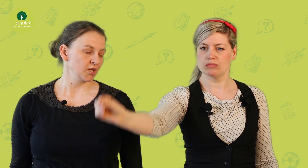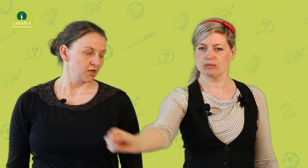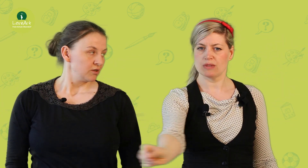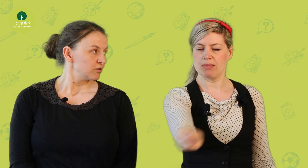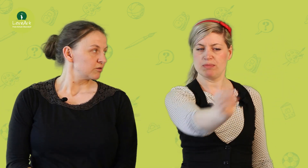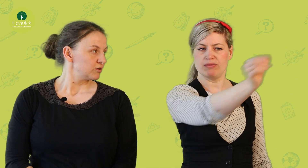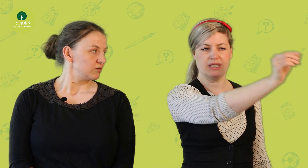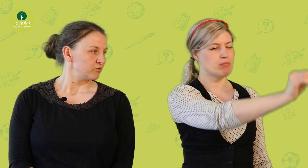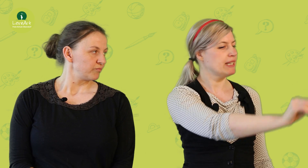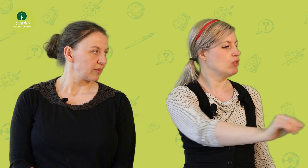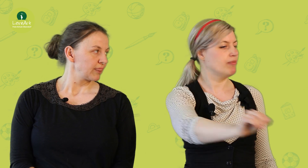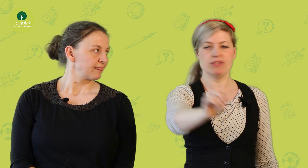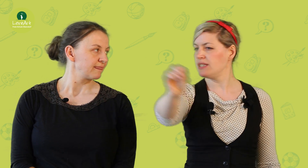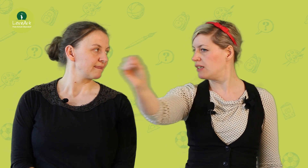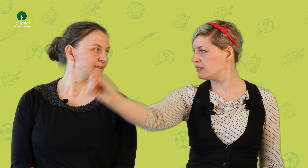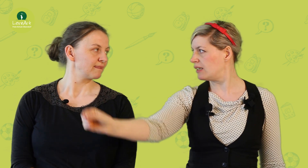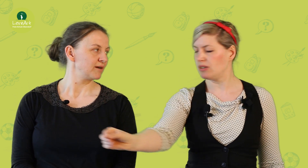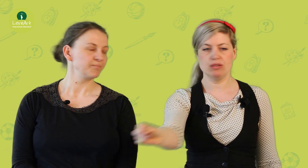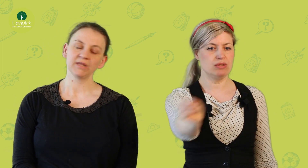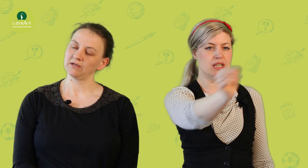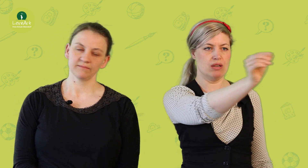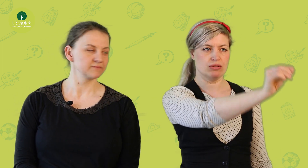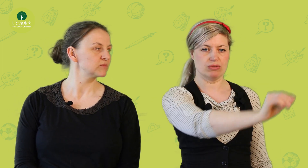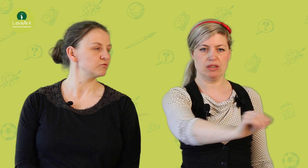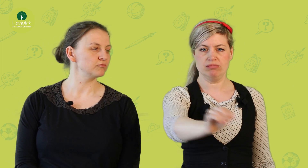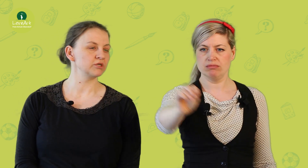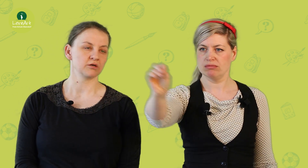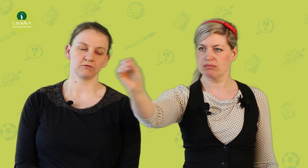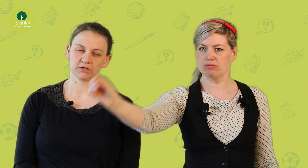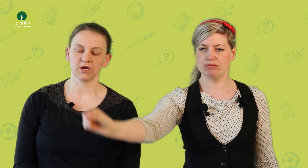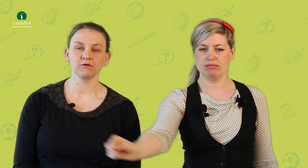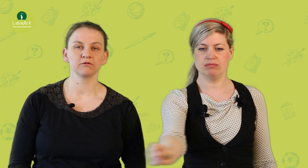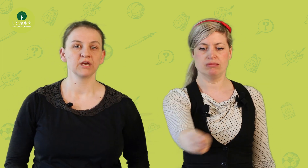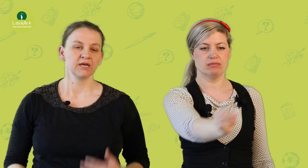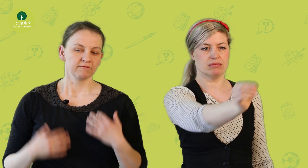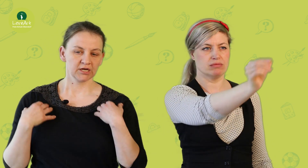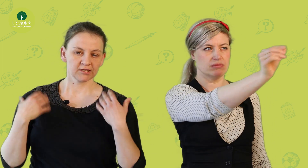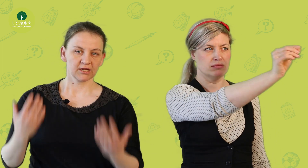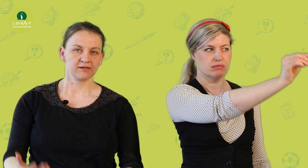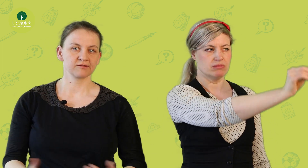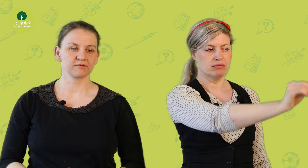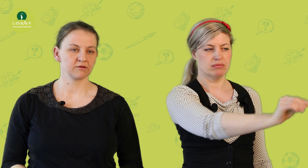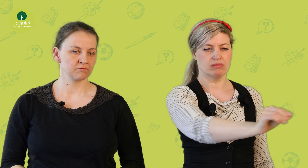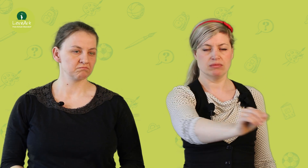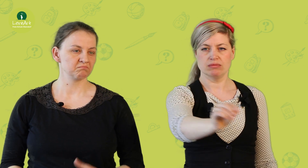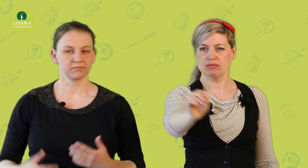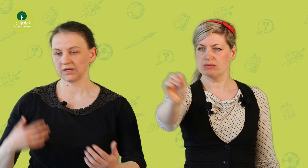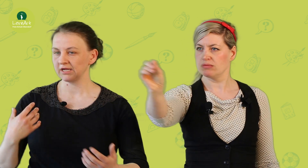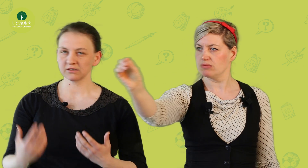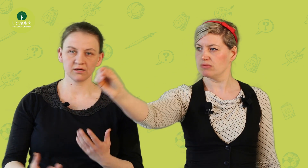Aber ich bewege meinen Kopf nicht nach da, oder? Nur die Augen, oder? Nur die Augen, genau. Und wenn ich als Eltern